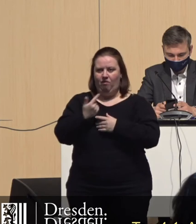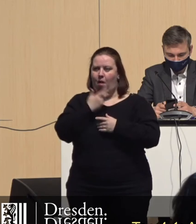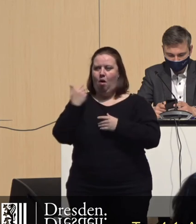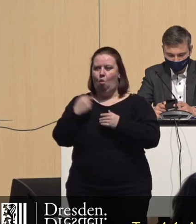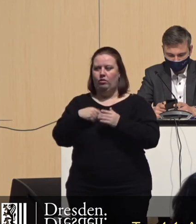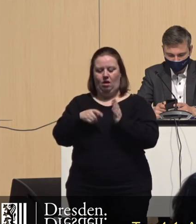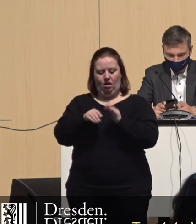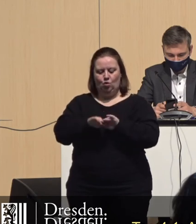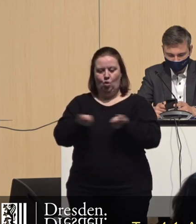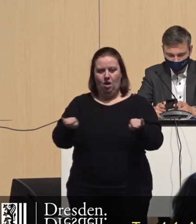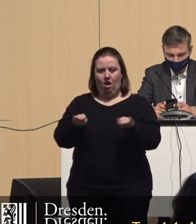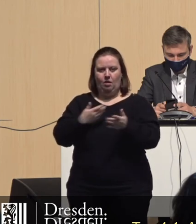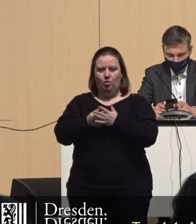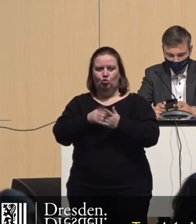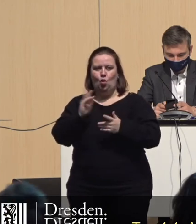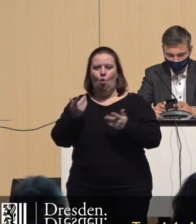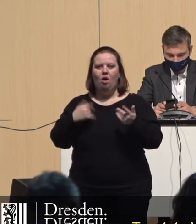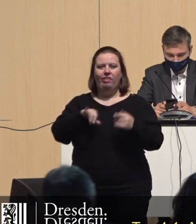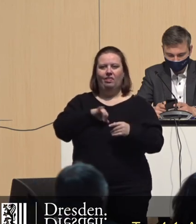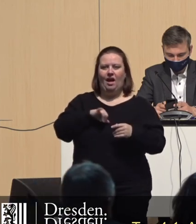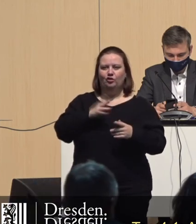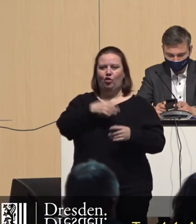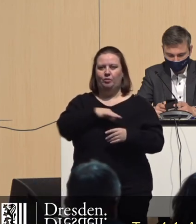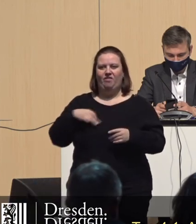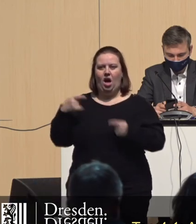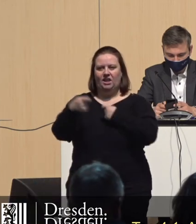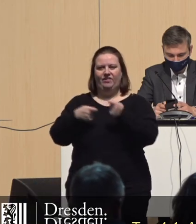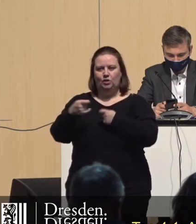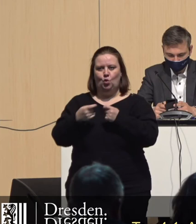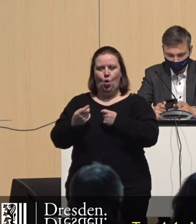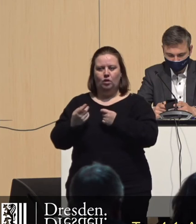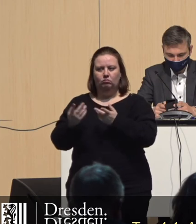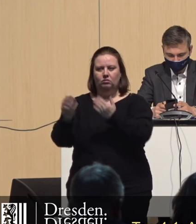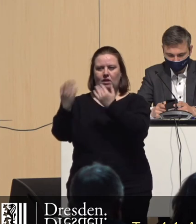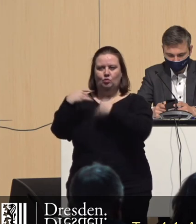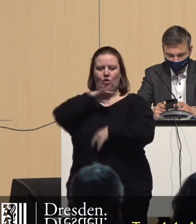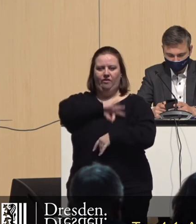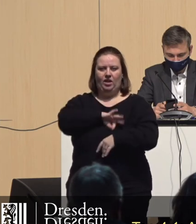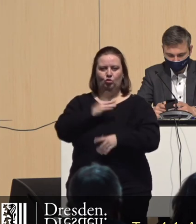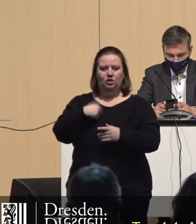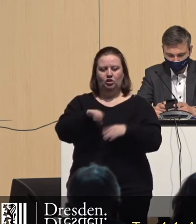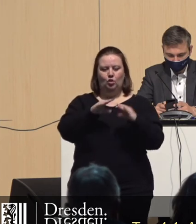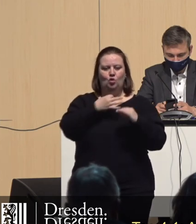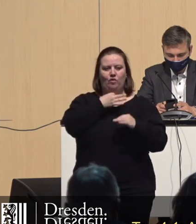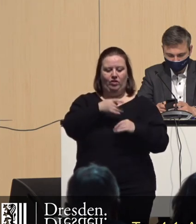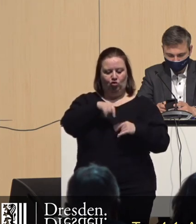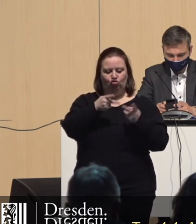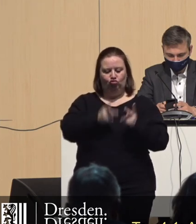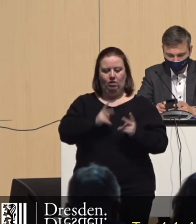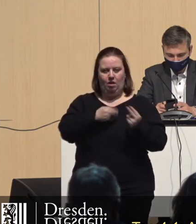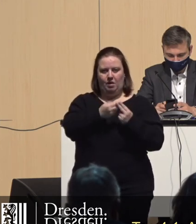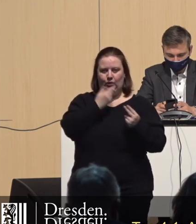im Prinzip versucht, irgendwie Interessen von Privatinvestoren durchzusetzen, die sich nur am Gewinn orientieren und nicht an Notwendigkeiten dieser Stadt.